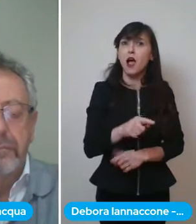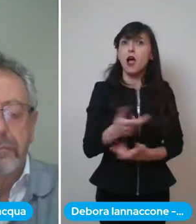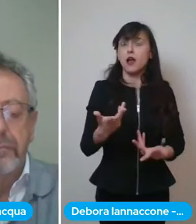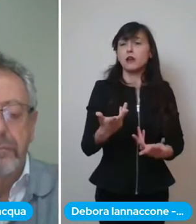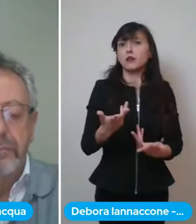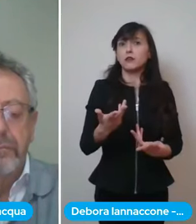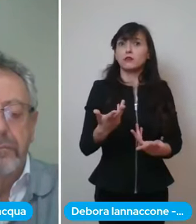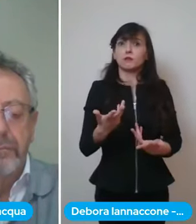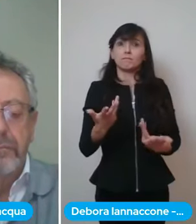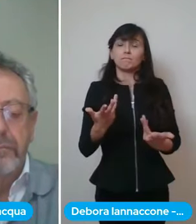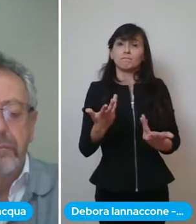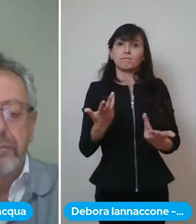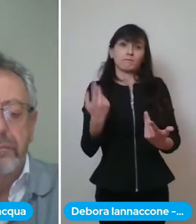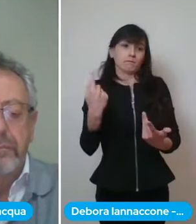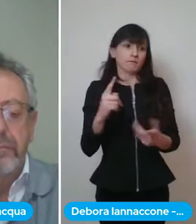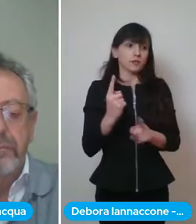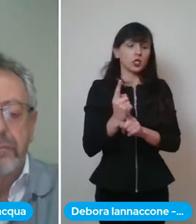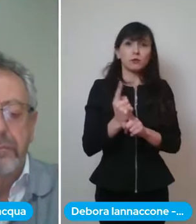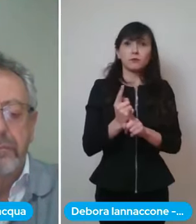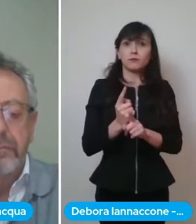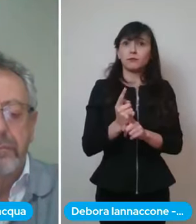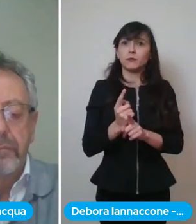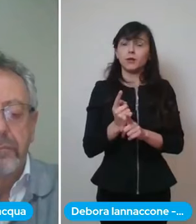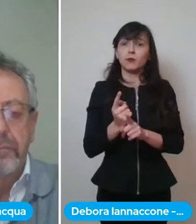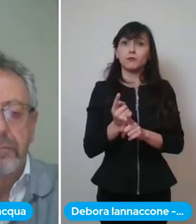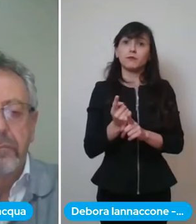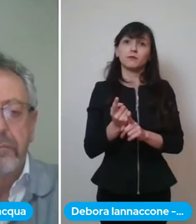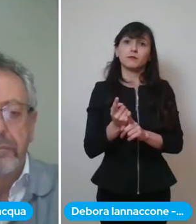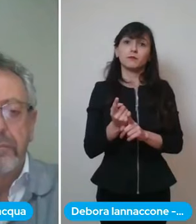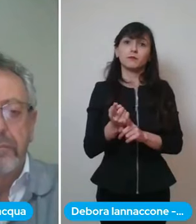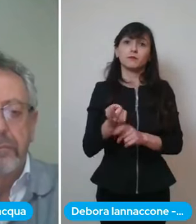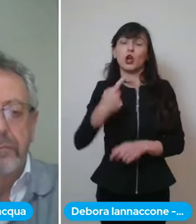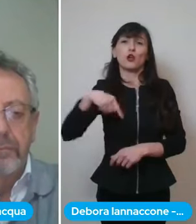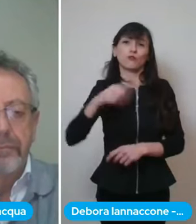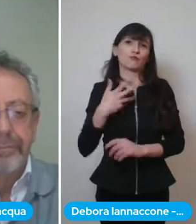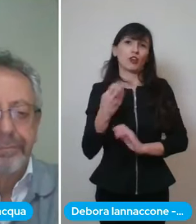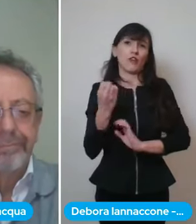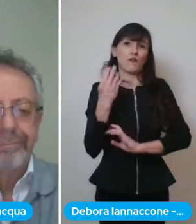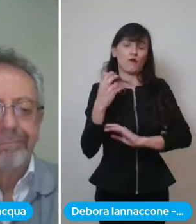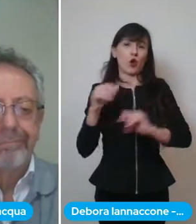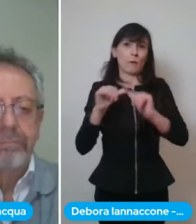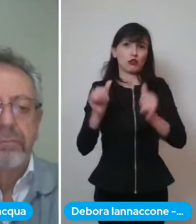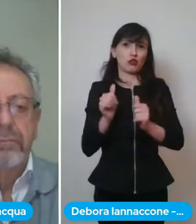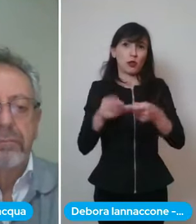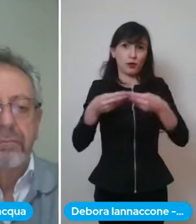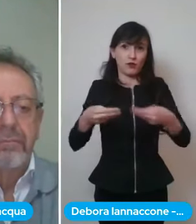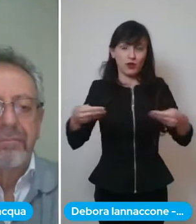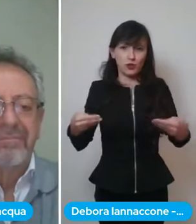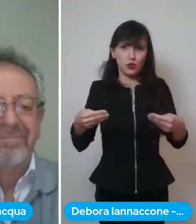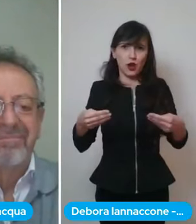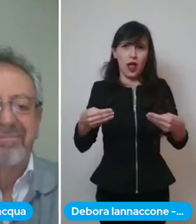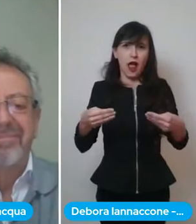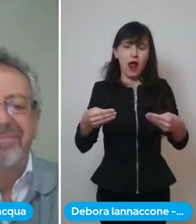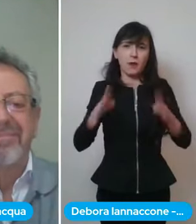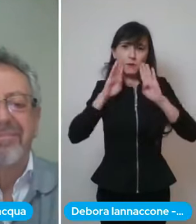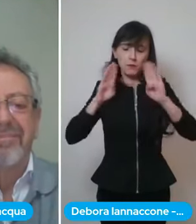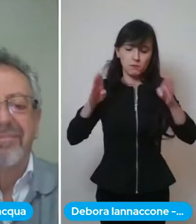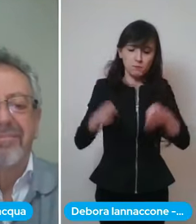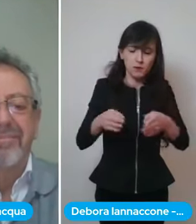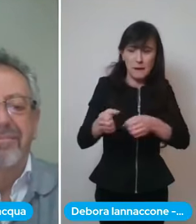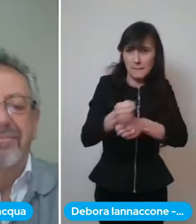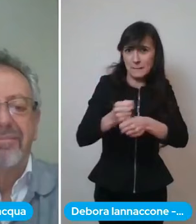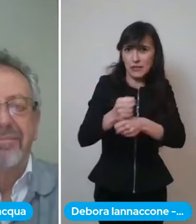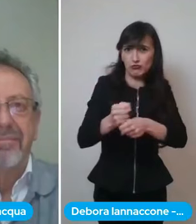insomma noi che eh abbiamo il nostro la nostra formazione professionale che si basa sulla medicina basata sulle evidenze eh